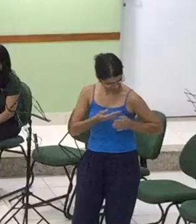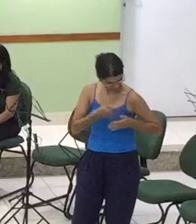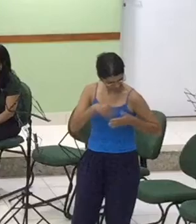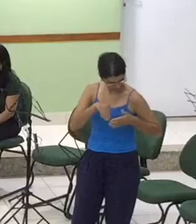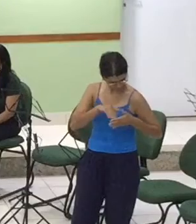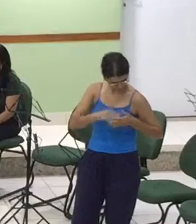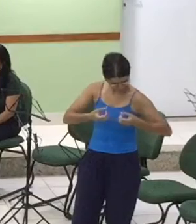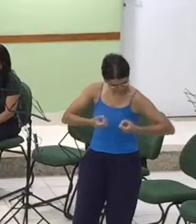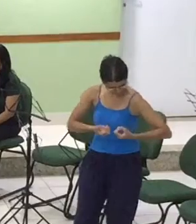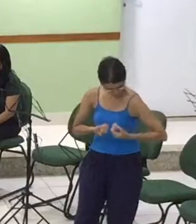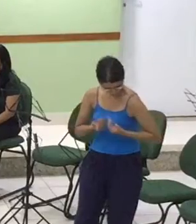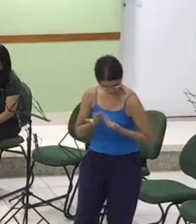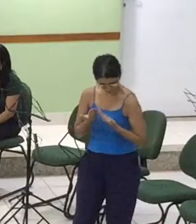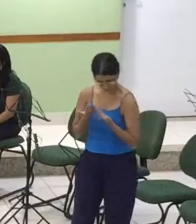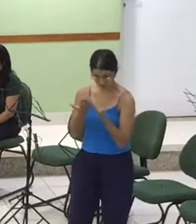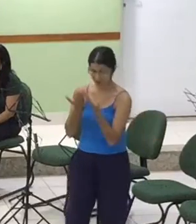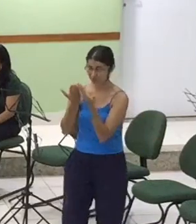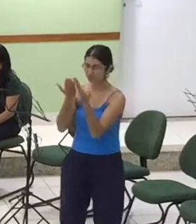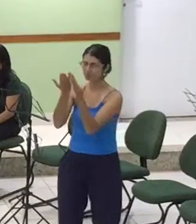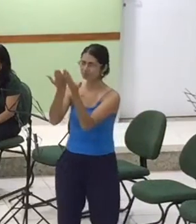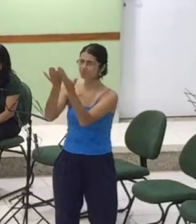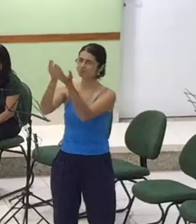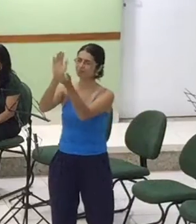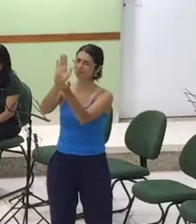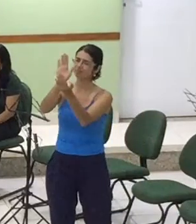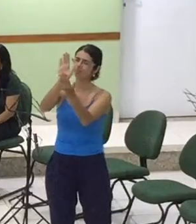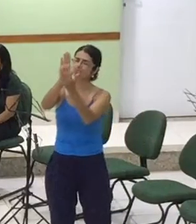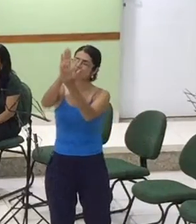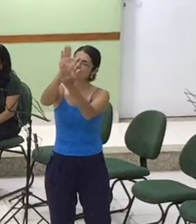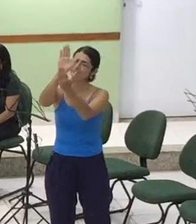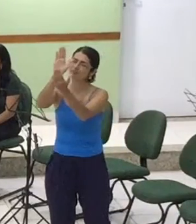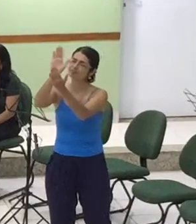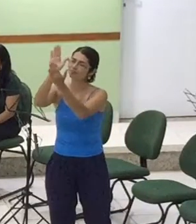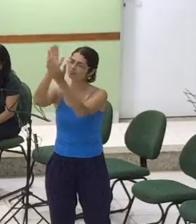Para adorar a Deus